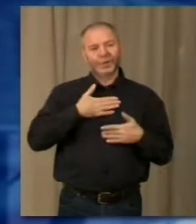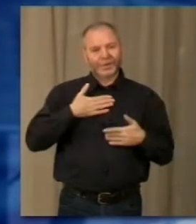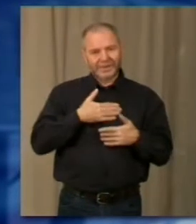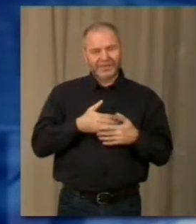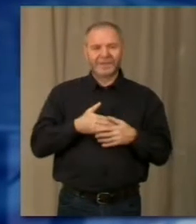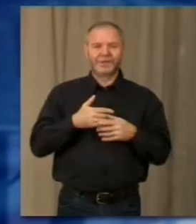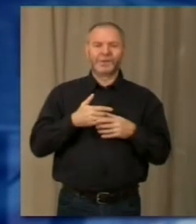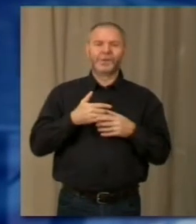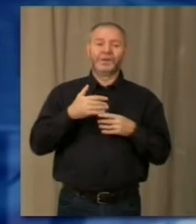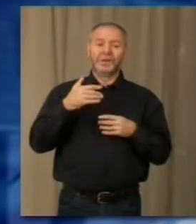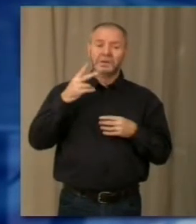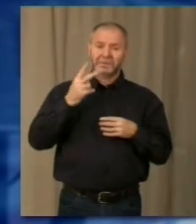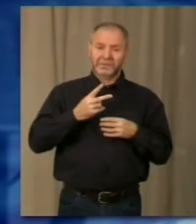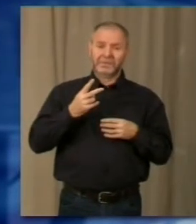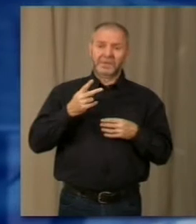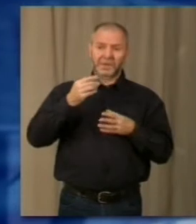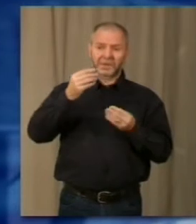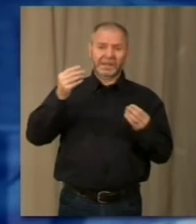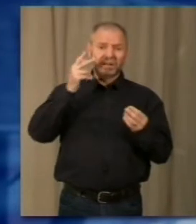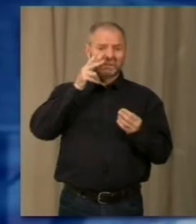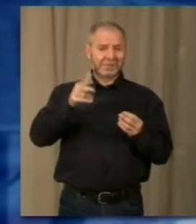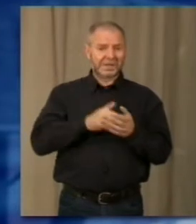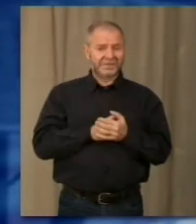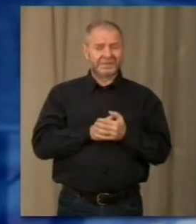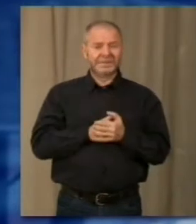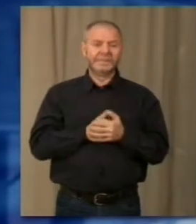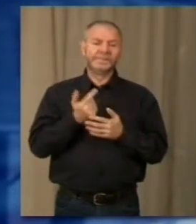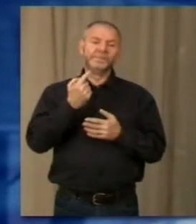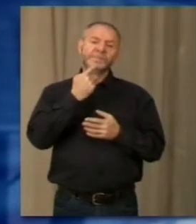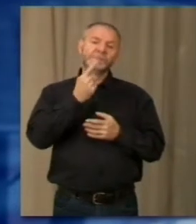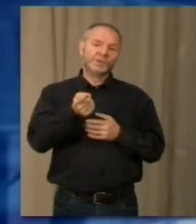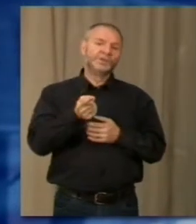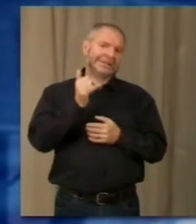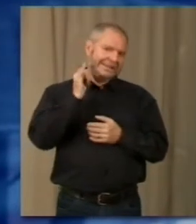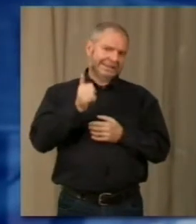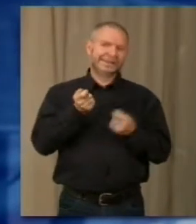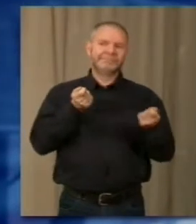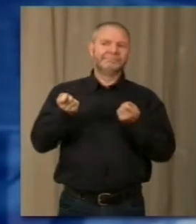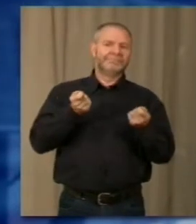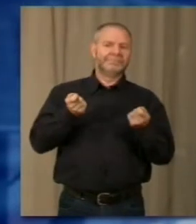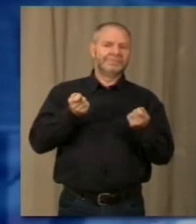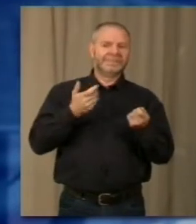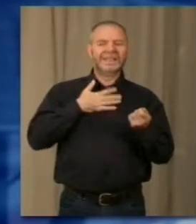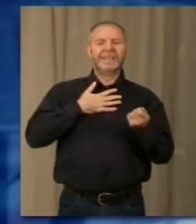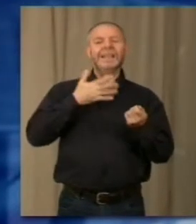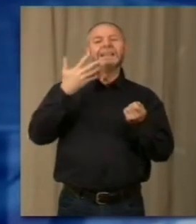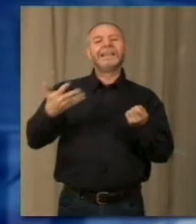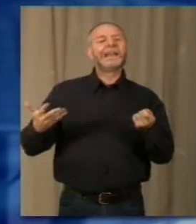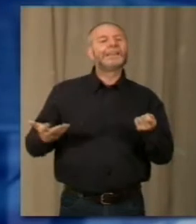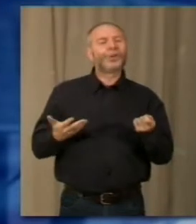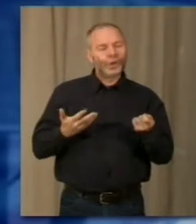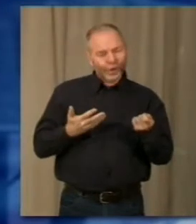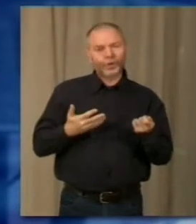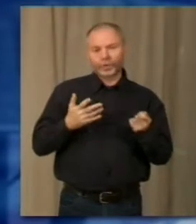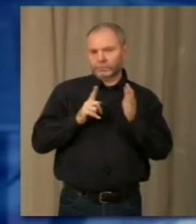una provincia con così tanti talenti. Sì, sicuramente i ragazzi del nostro territorio ottengono degli